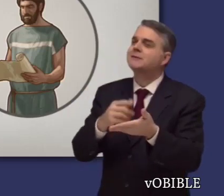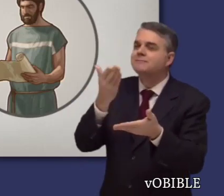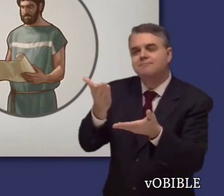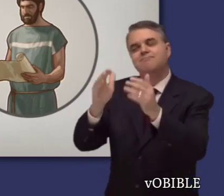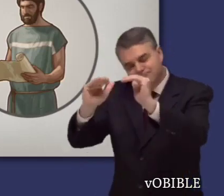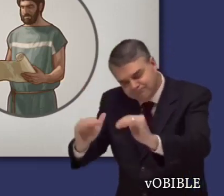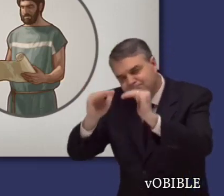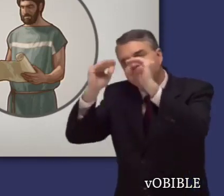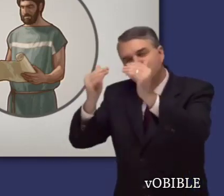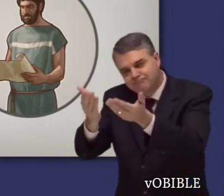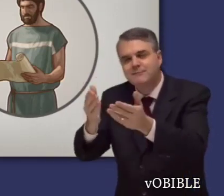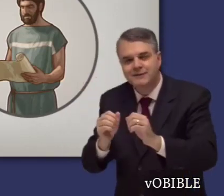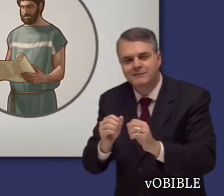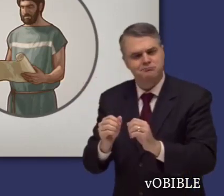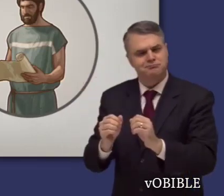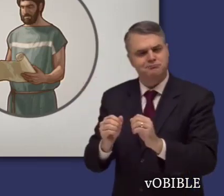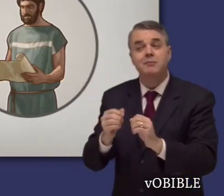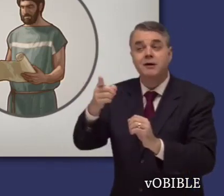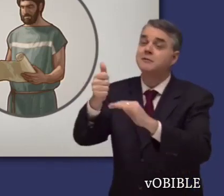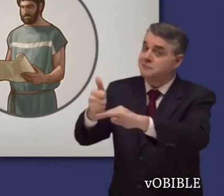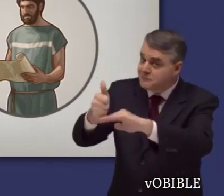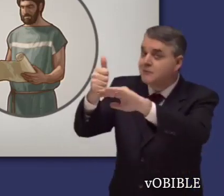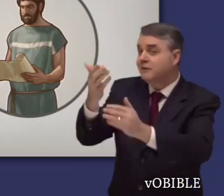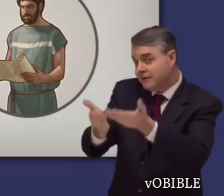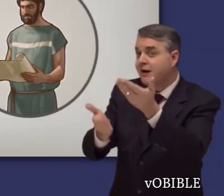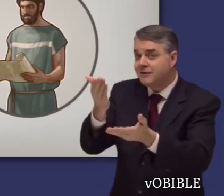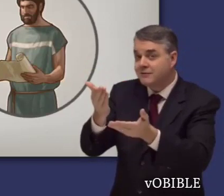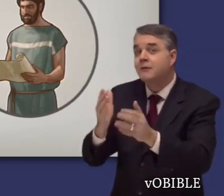Excelentísimo tal vez porque era un funcionario importante.